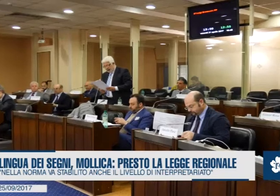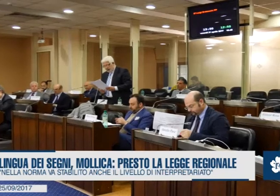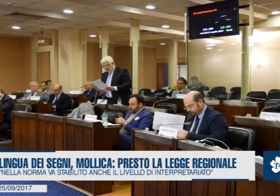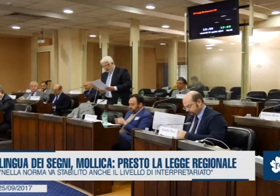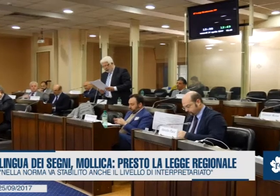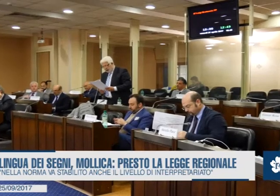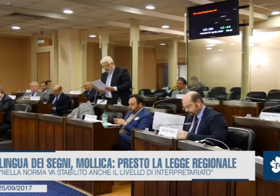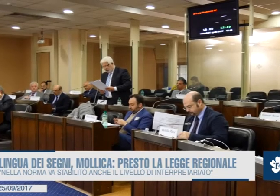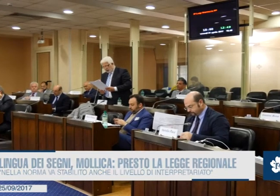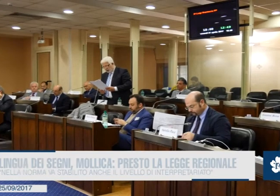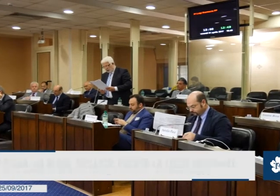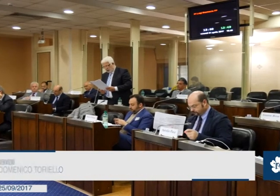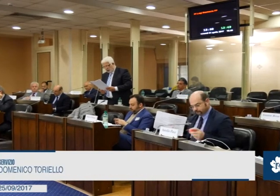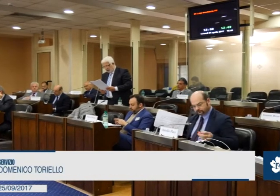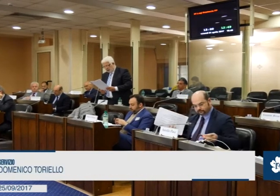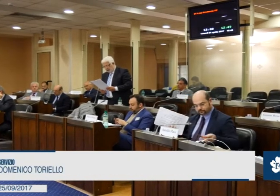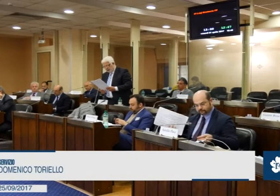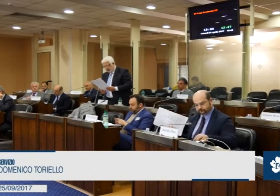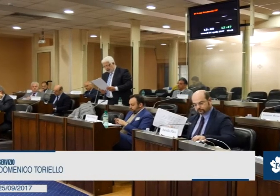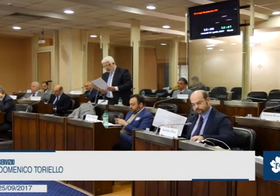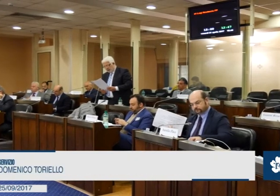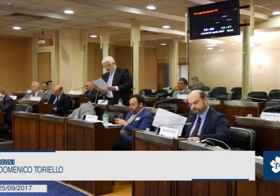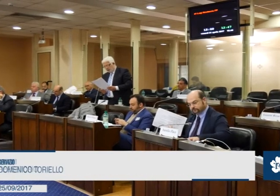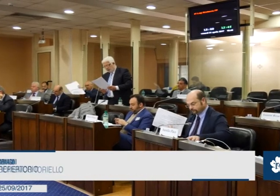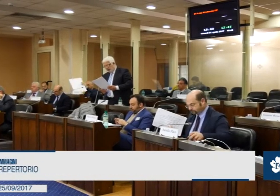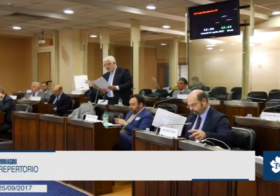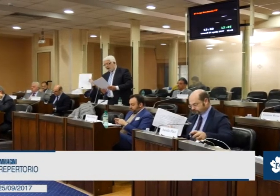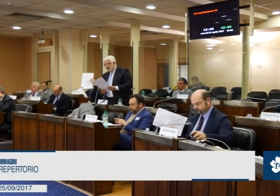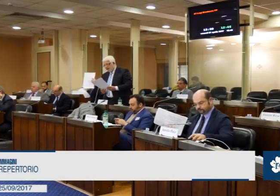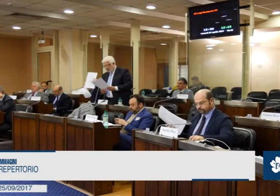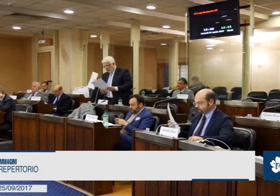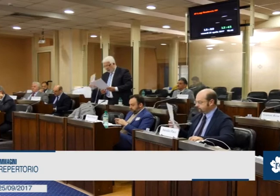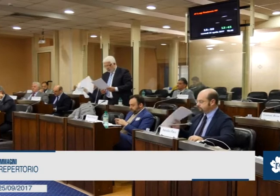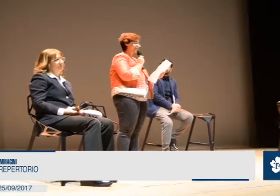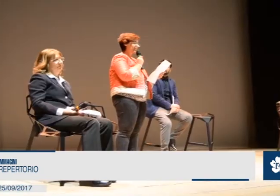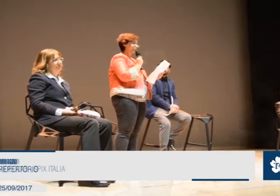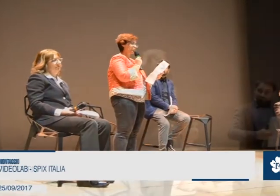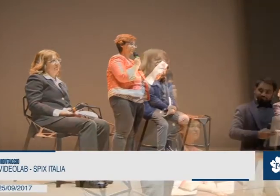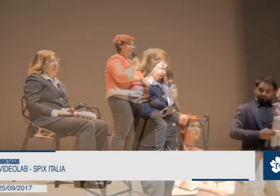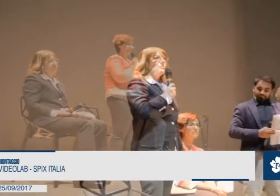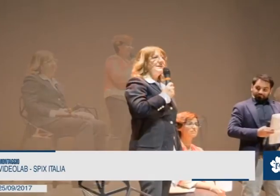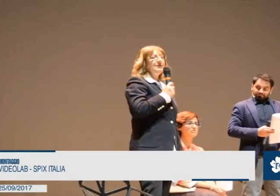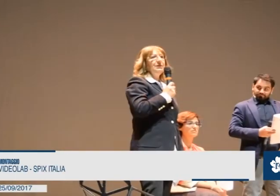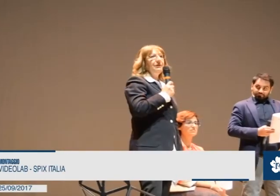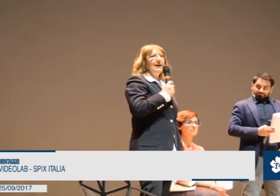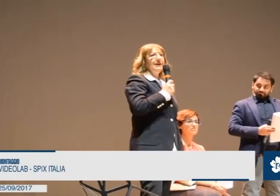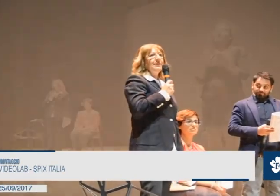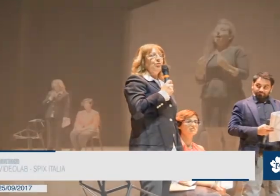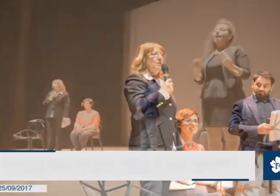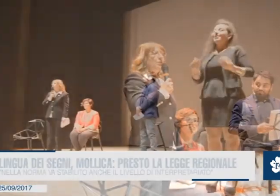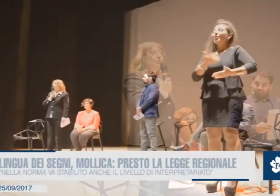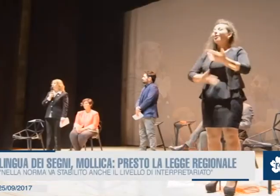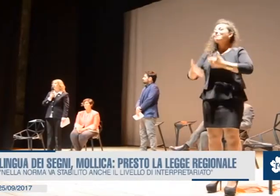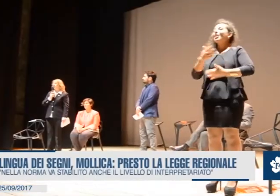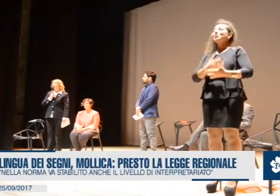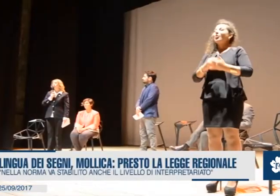Il Consiglio regionale si appresta ad approvare una legge per riconoscere la lingua dei segni e per la piena accessibilità delle persone